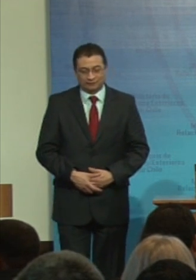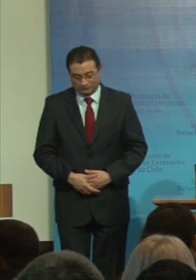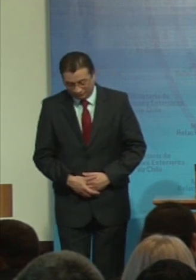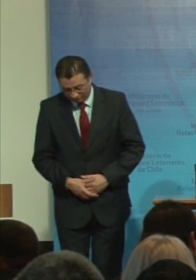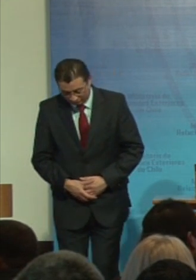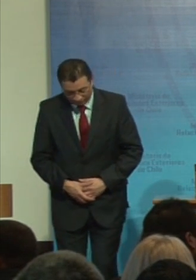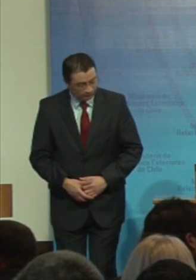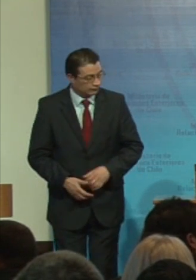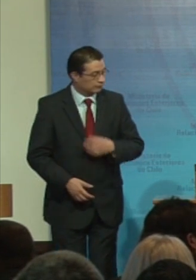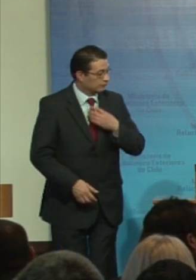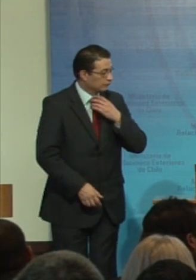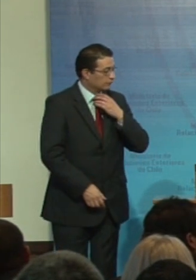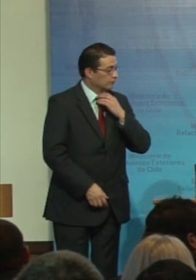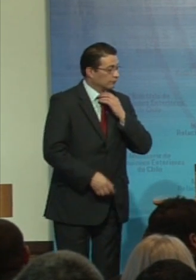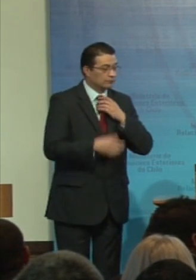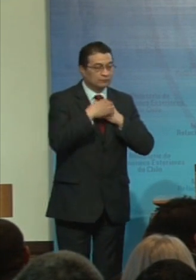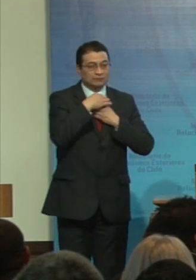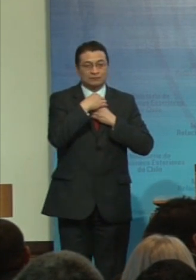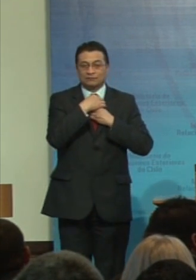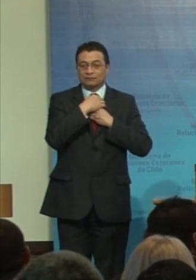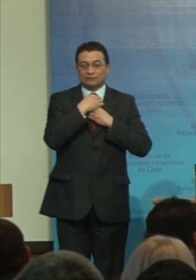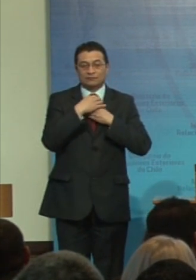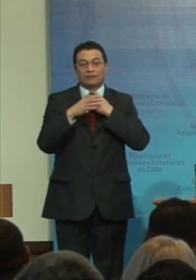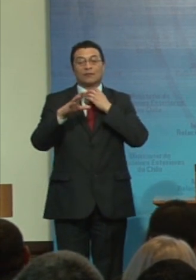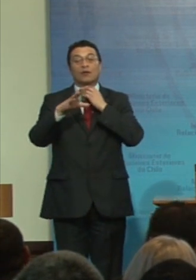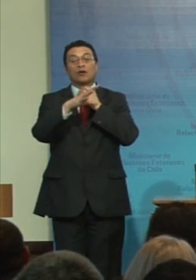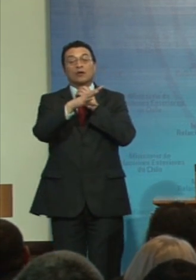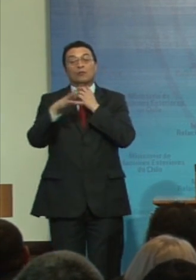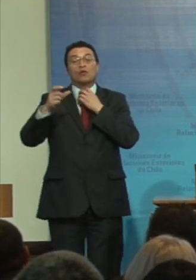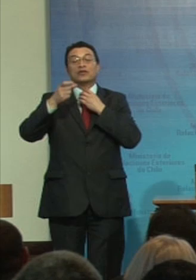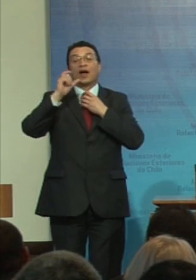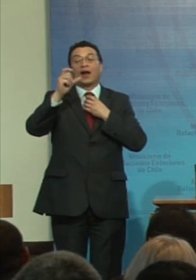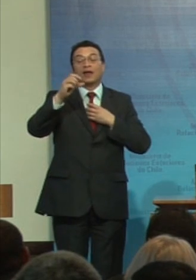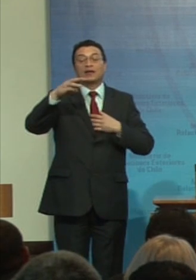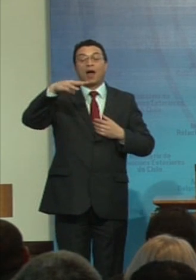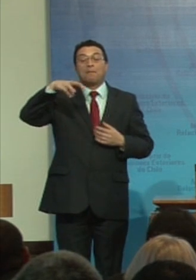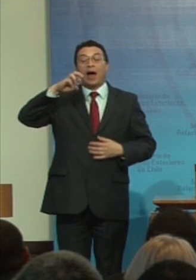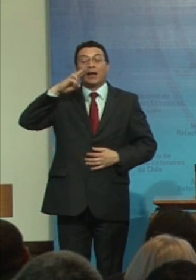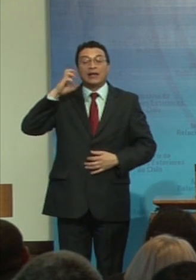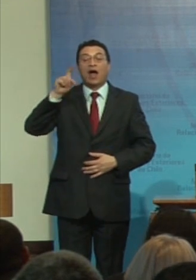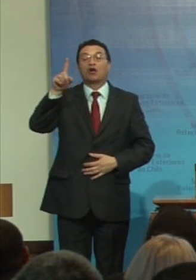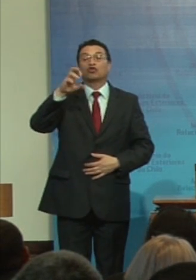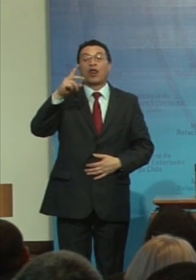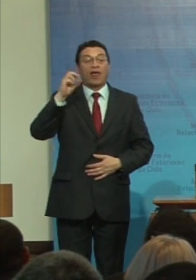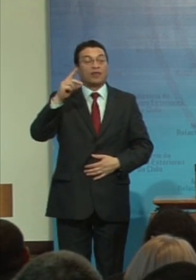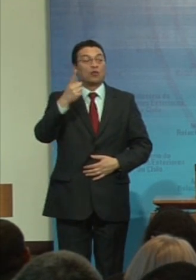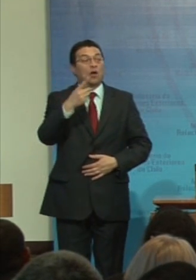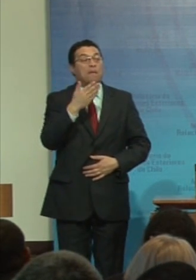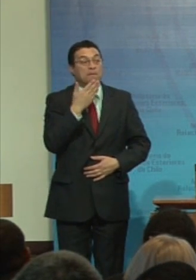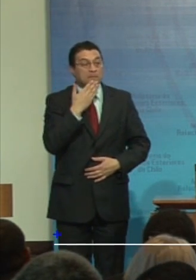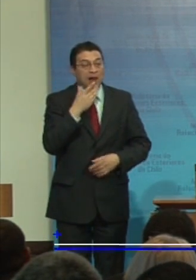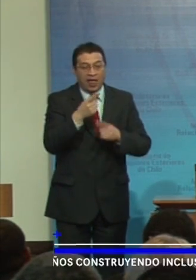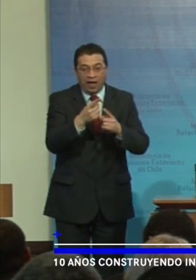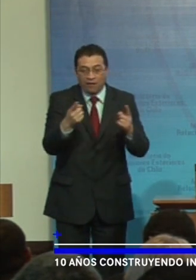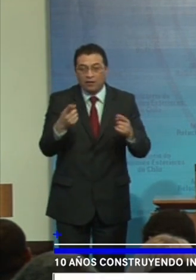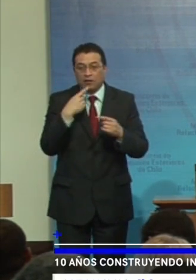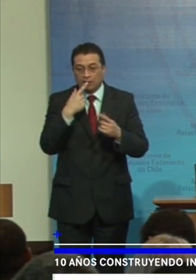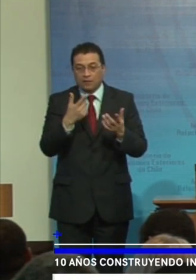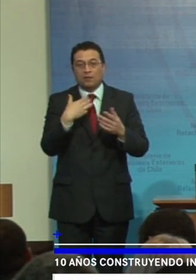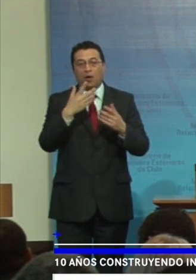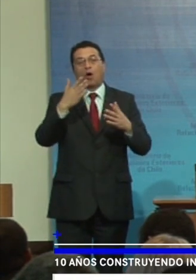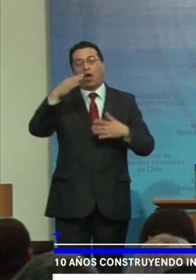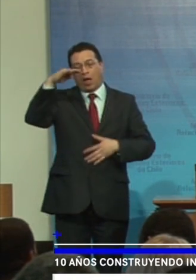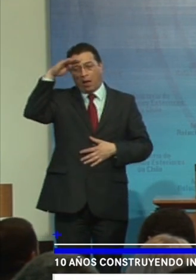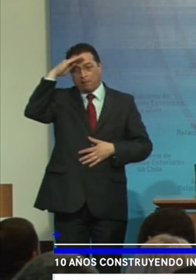muchas gracias María Soledad por tus palabras por compartir tu dilatada